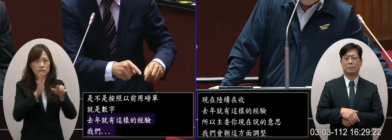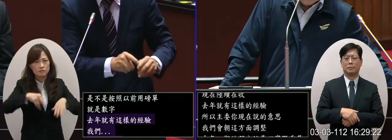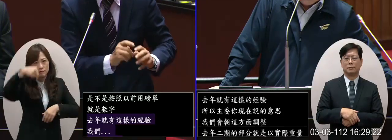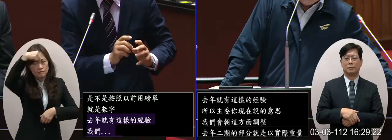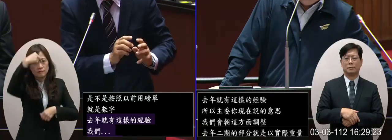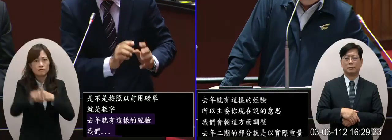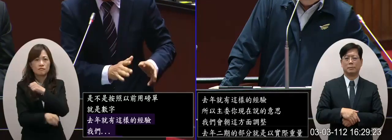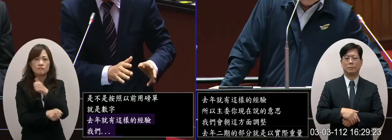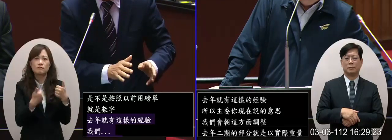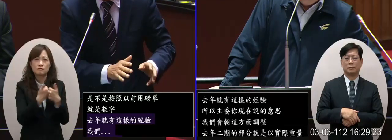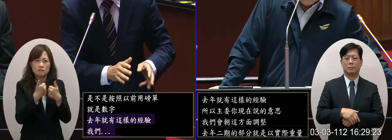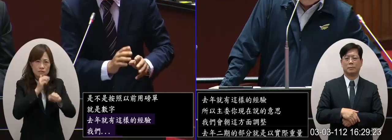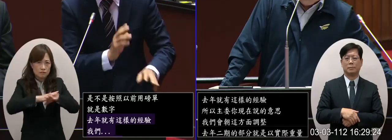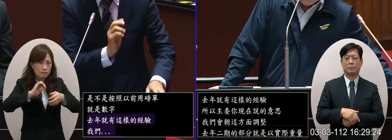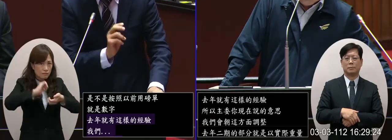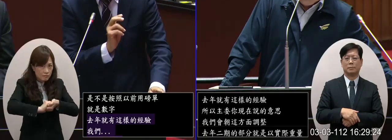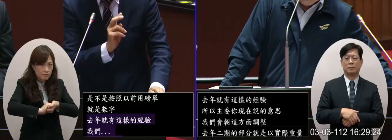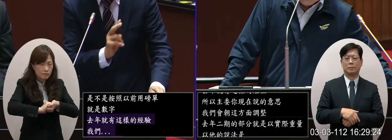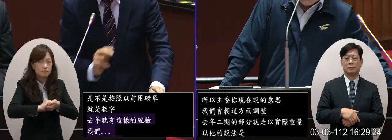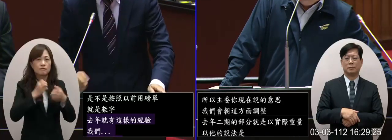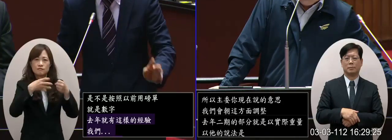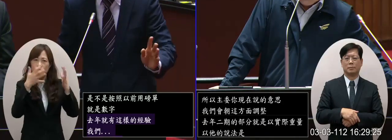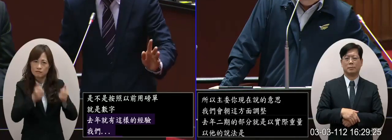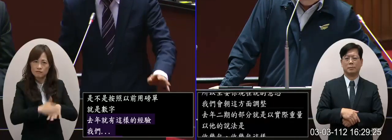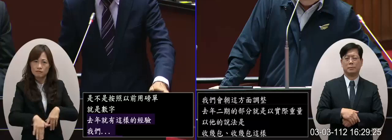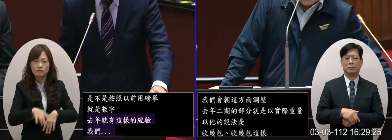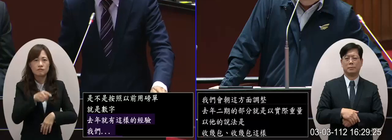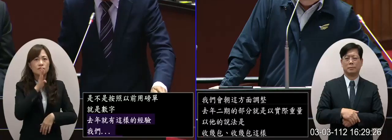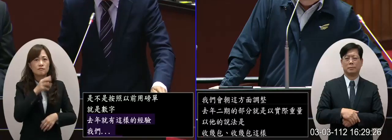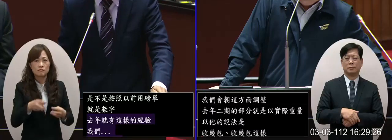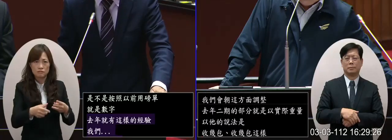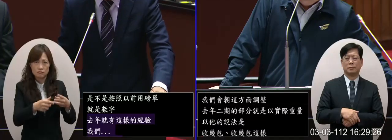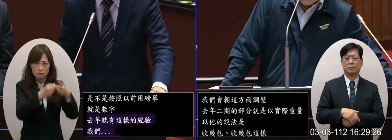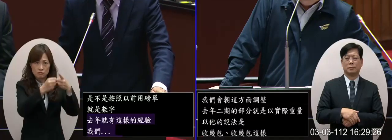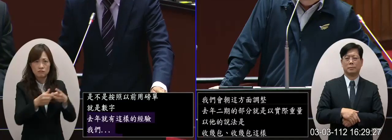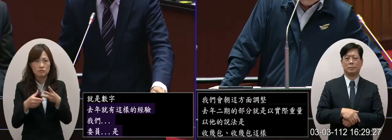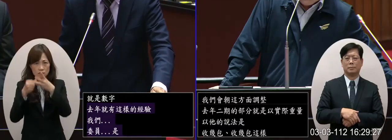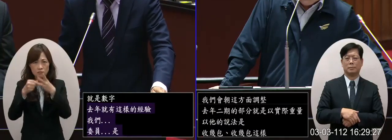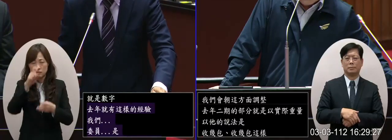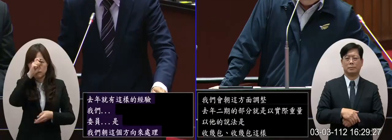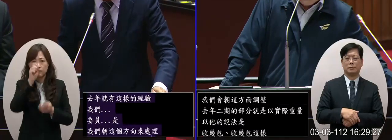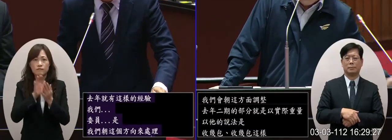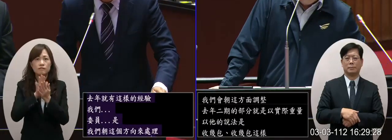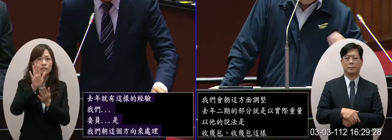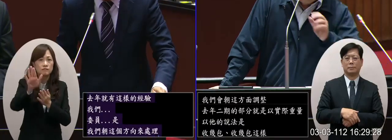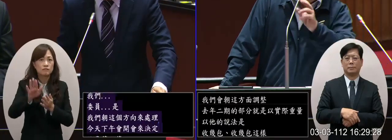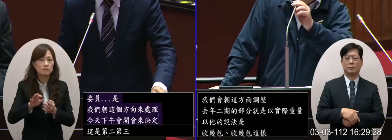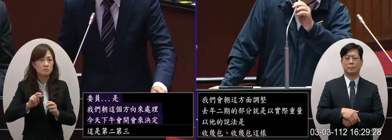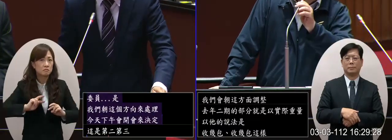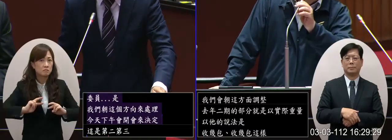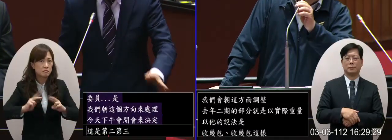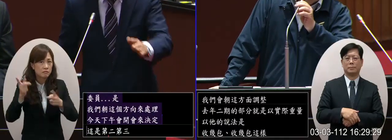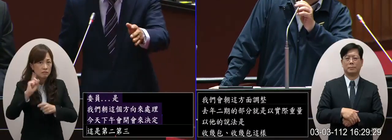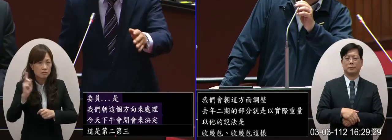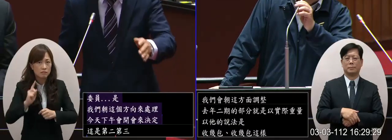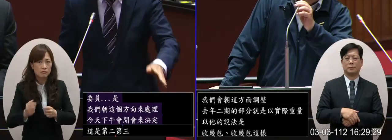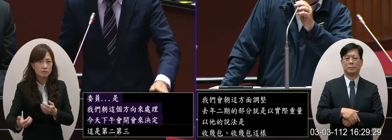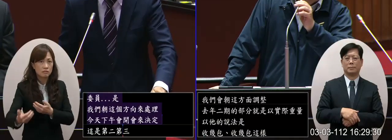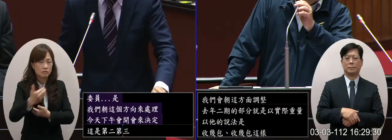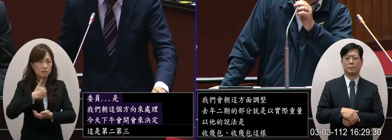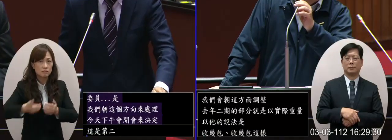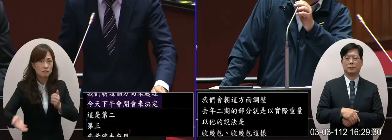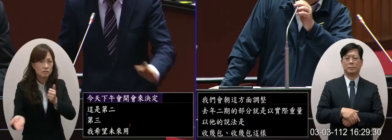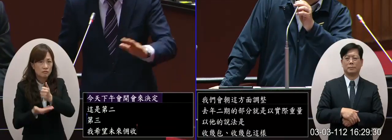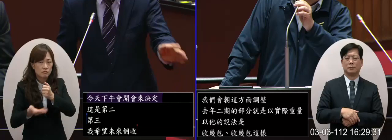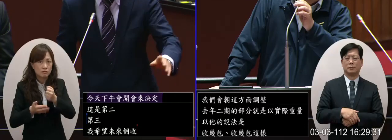最不要開火的決定好不好這是第二第三我是希望說未來用它會收到保險如果像